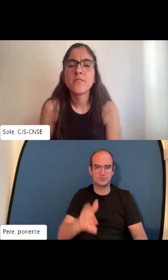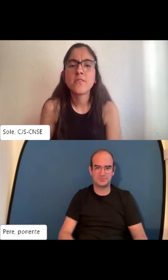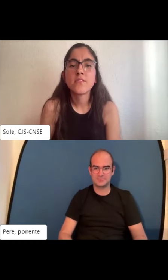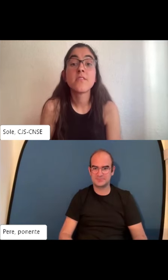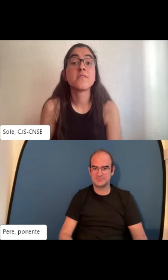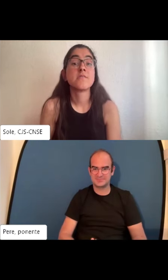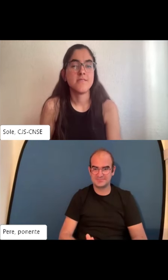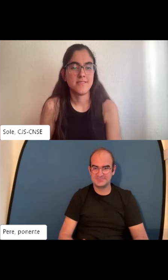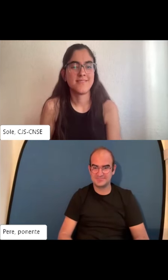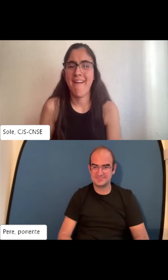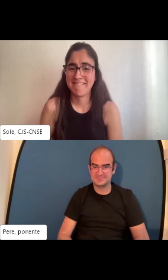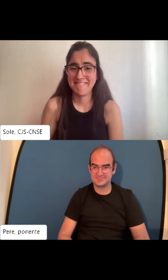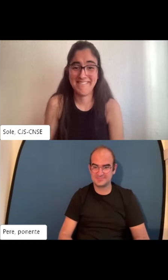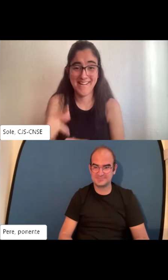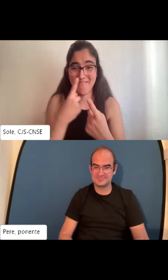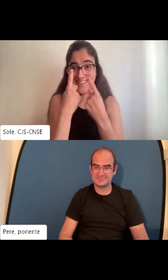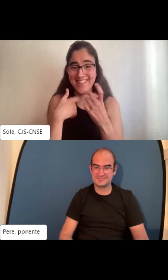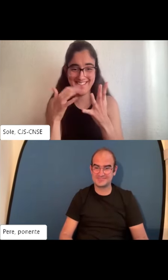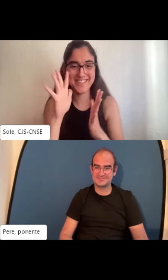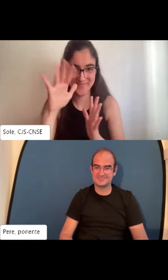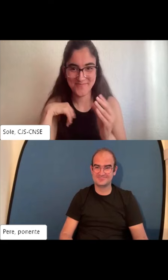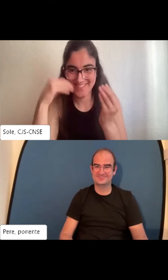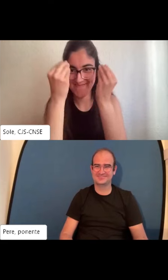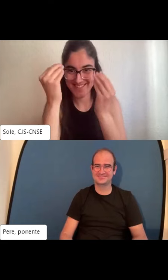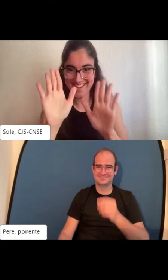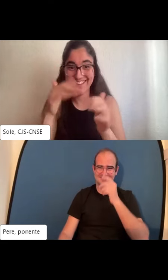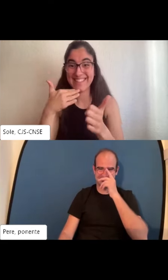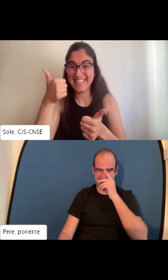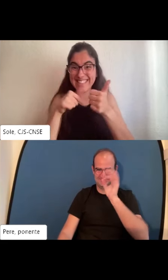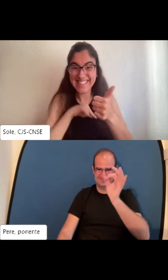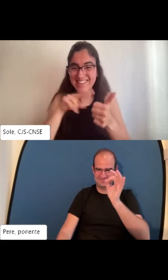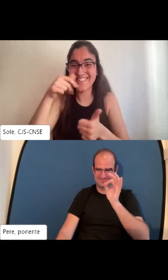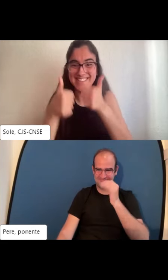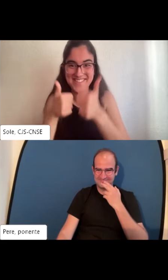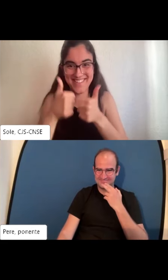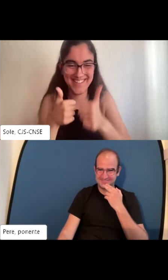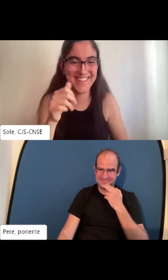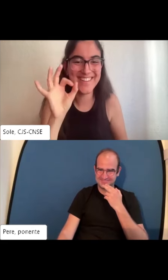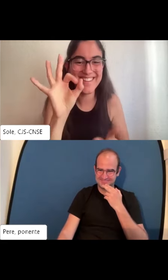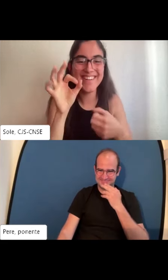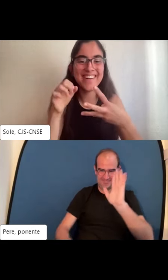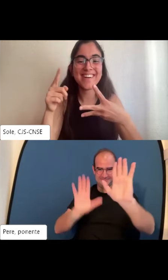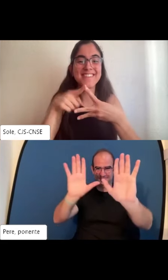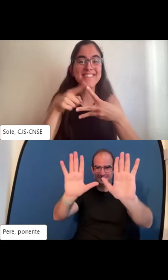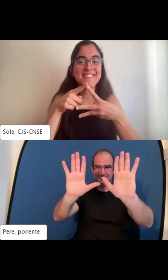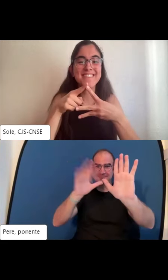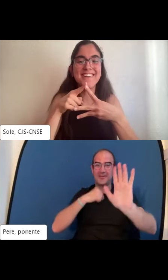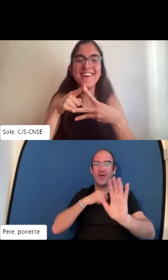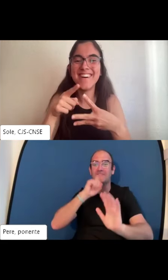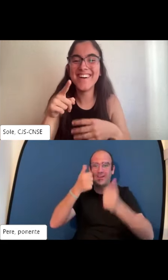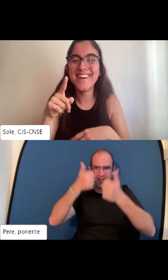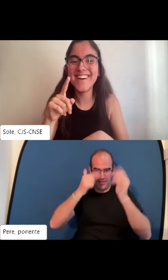¿Crees que esto está vinculado con la búsqueda de empleo o no? Ay, me preguntas. Siento que esto es como un